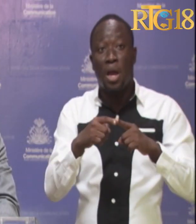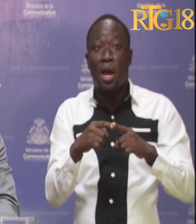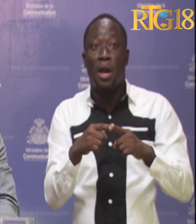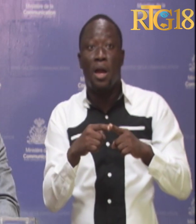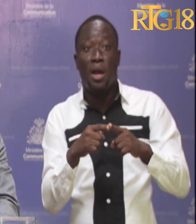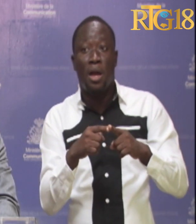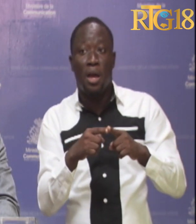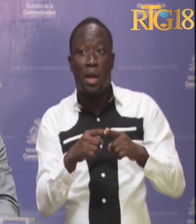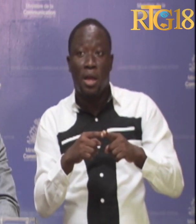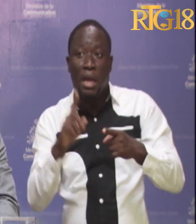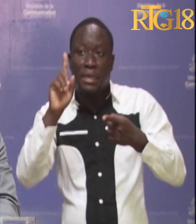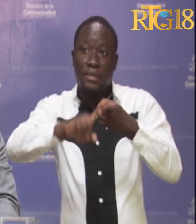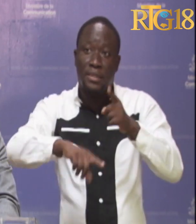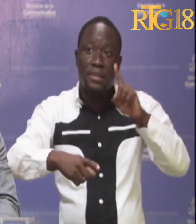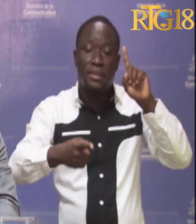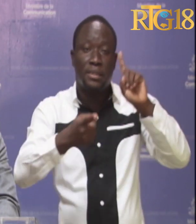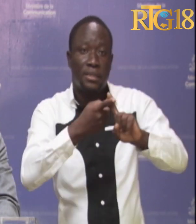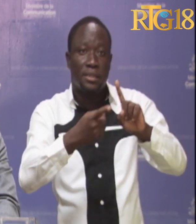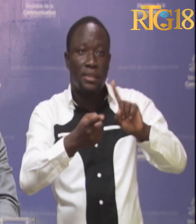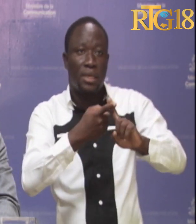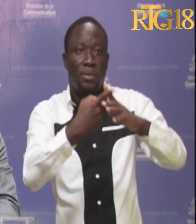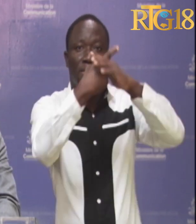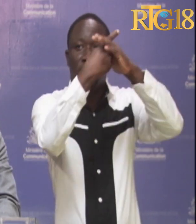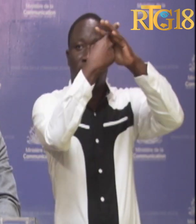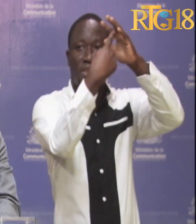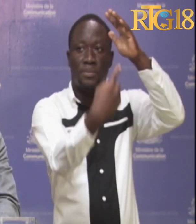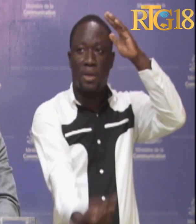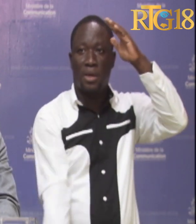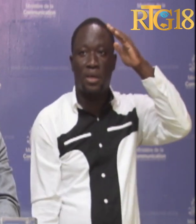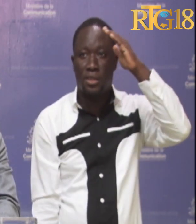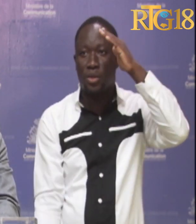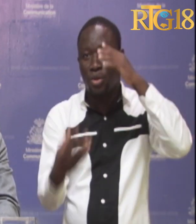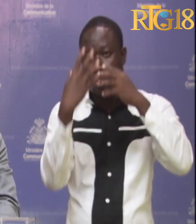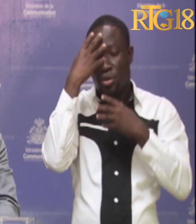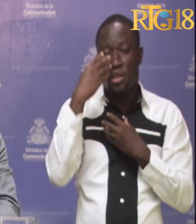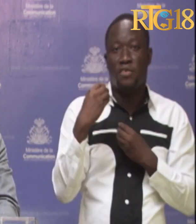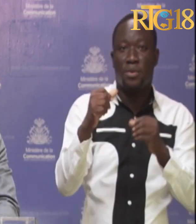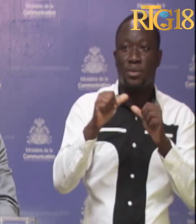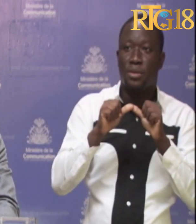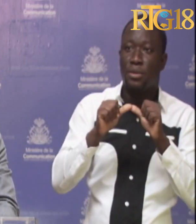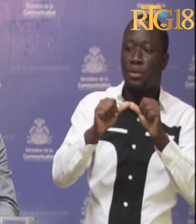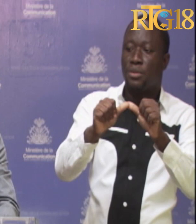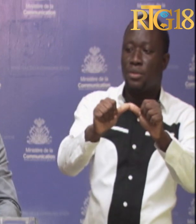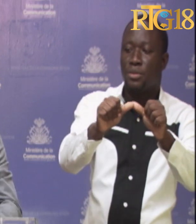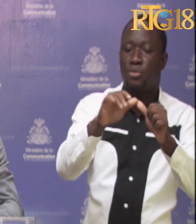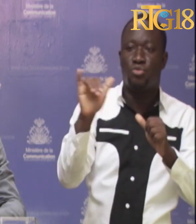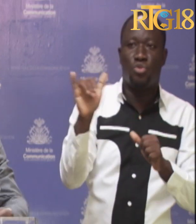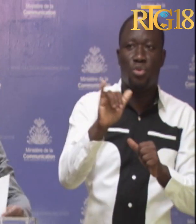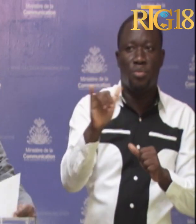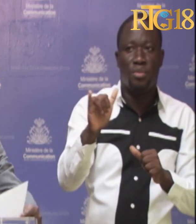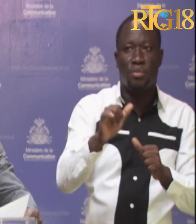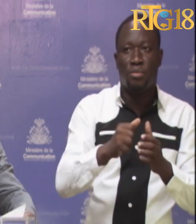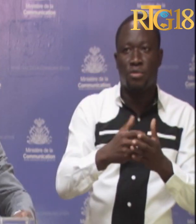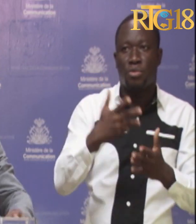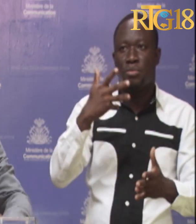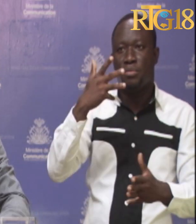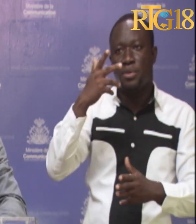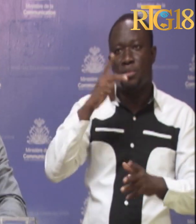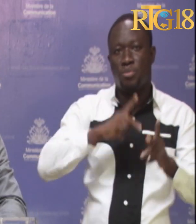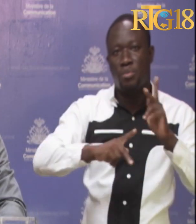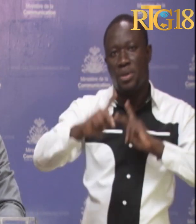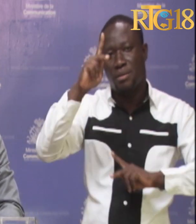partisans s'amenuiseront ou disparaîtront, l'information demeurera comme bien publique.